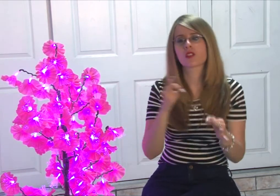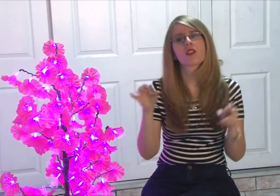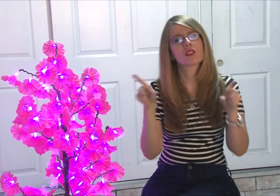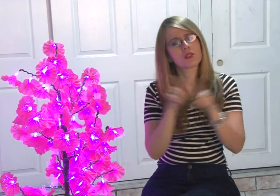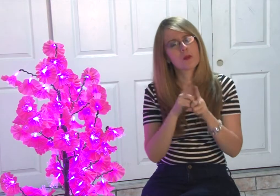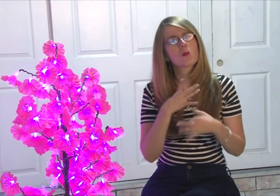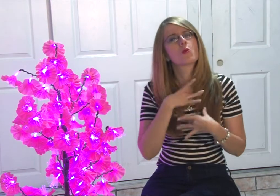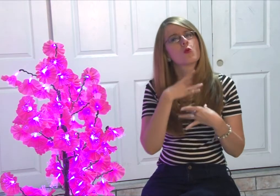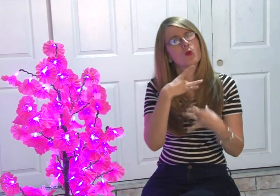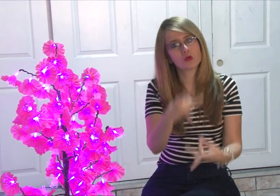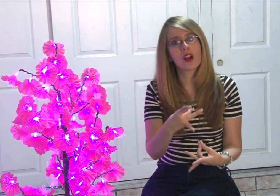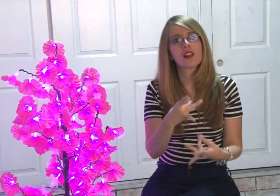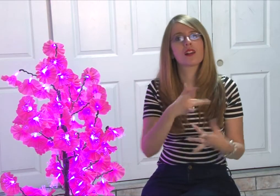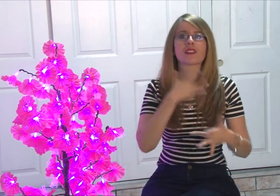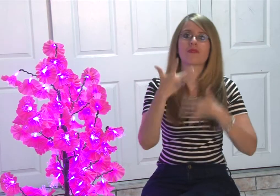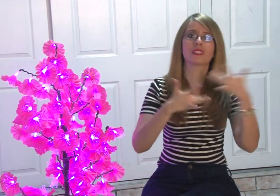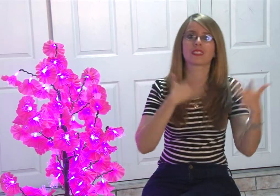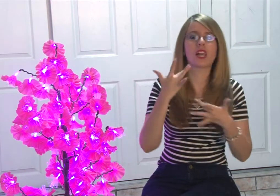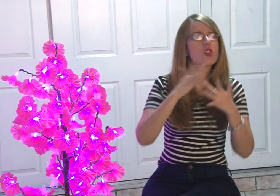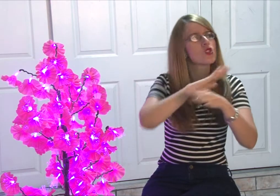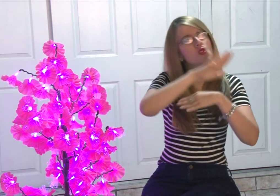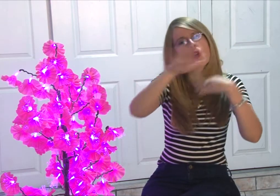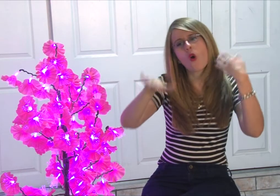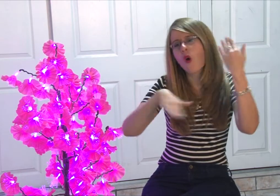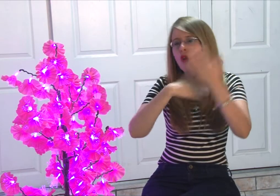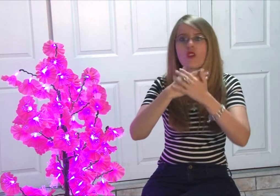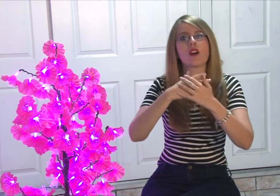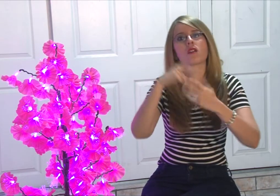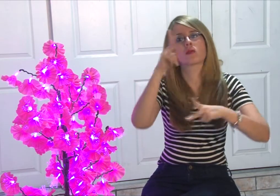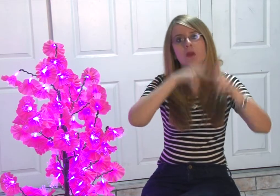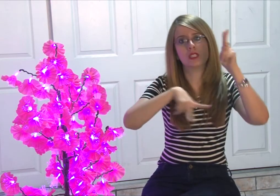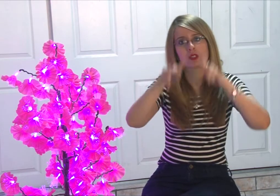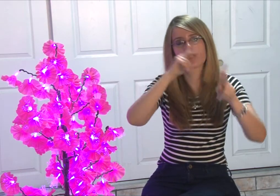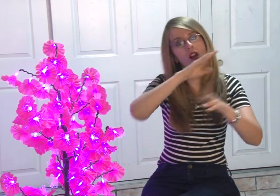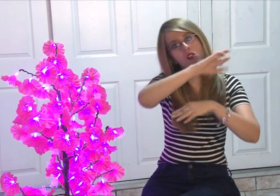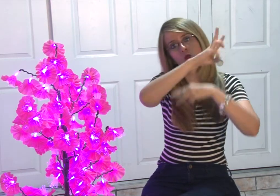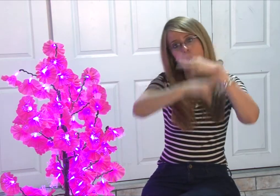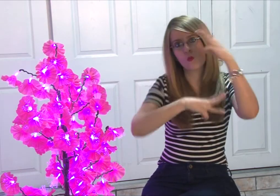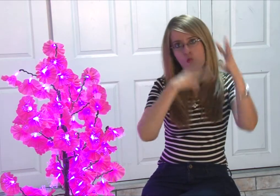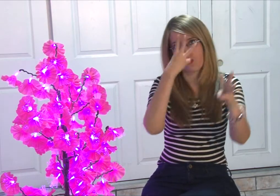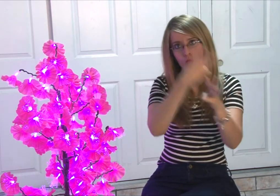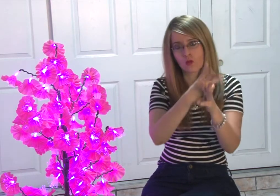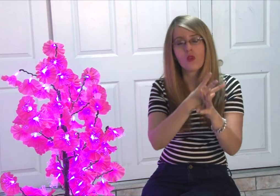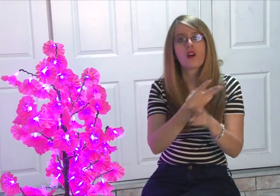también a todas las personas en el mundo.